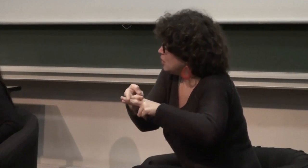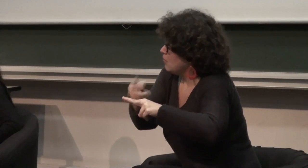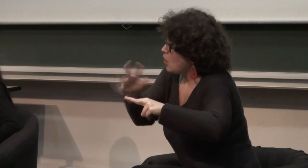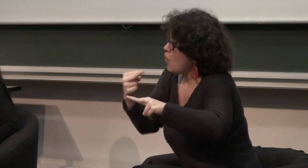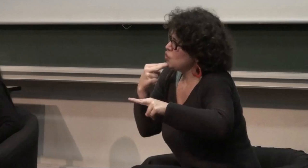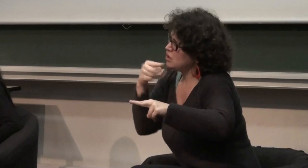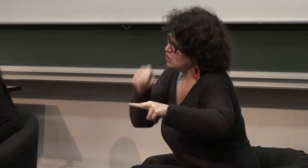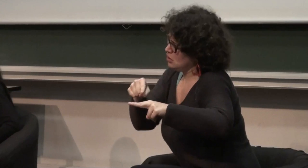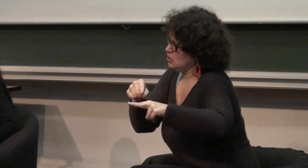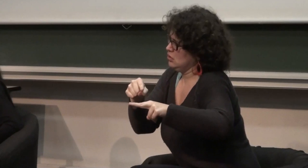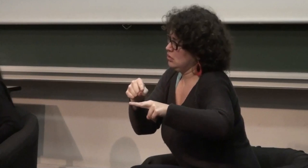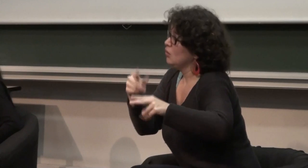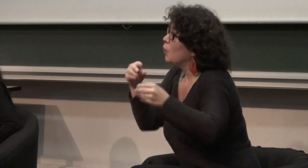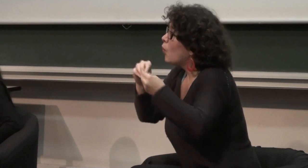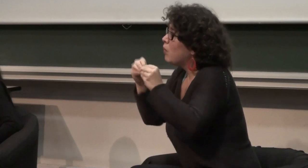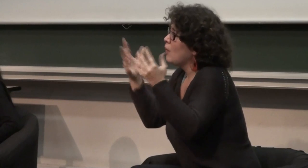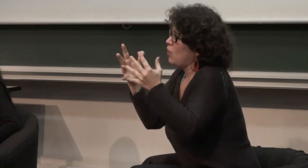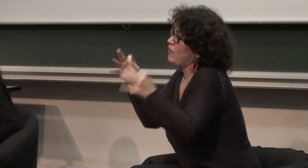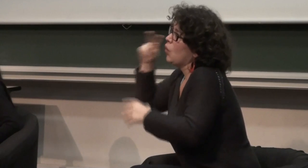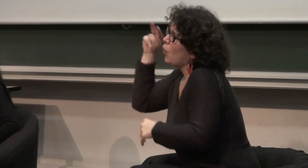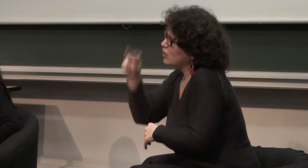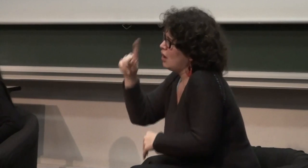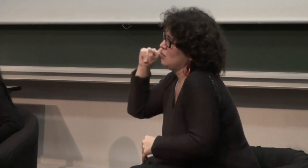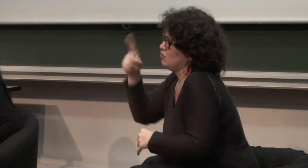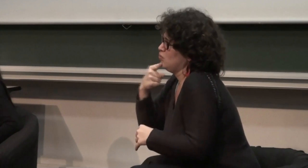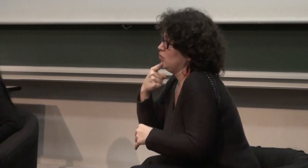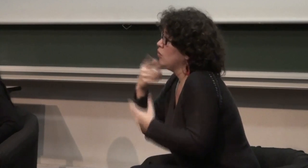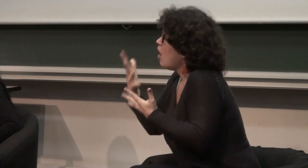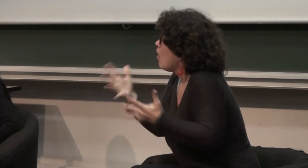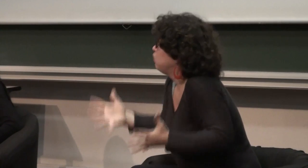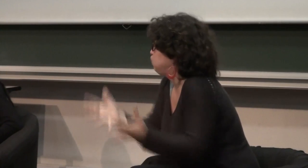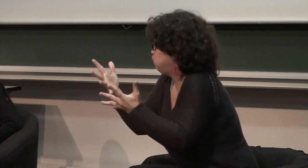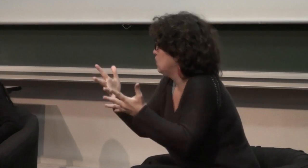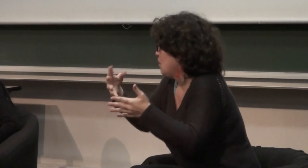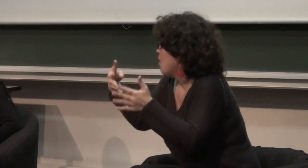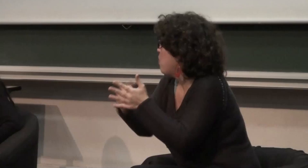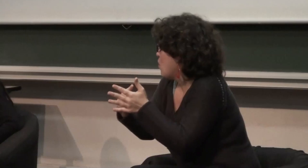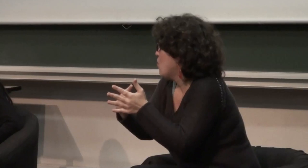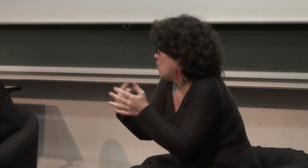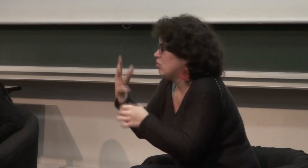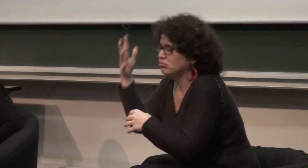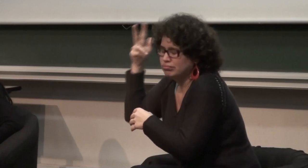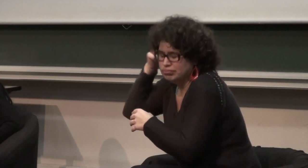sont des outils parfois utiles mais c'est vrai que